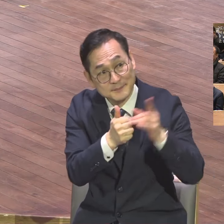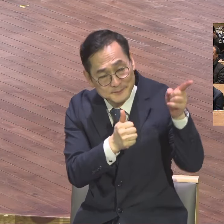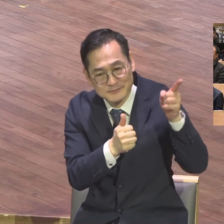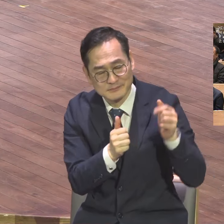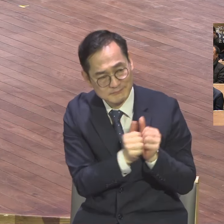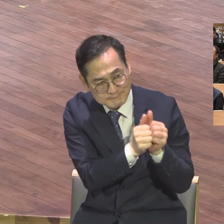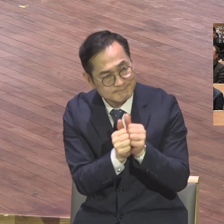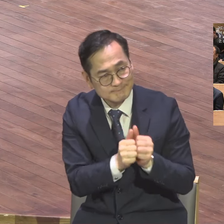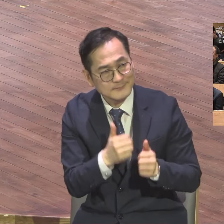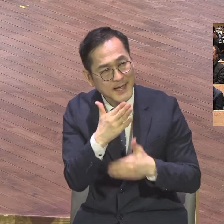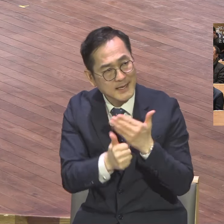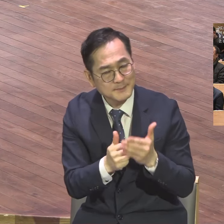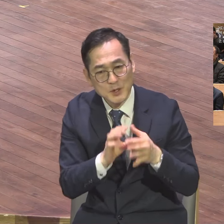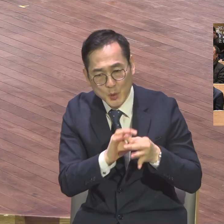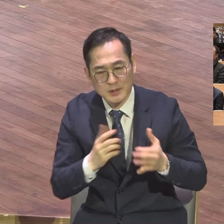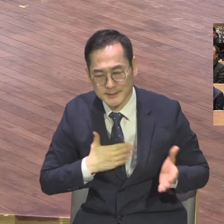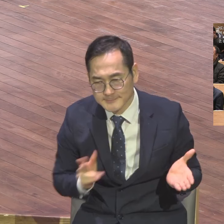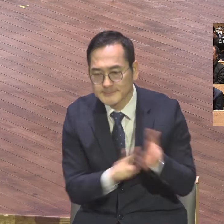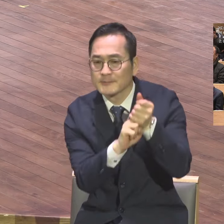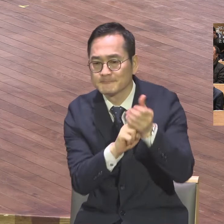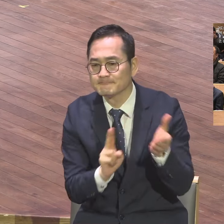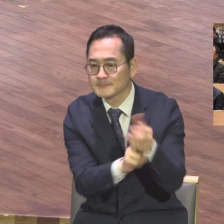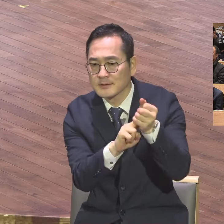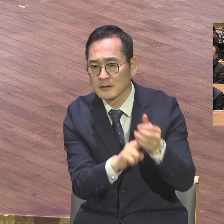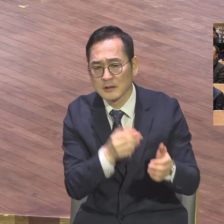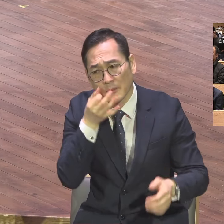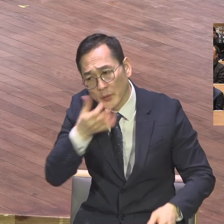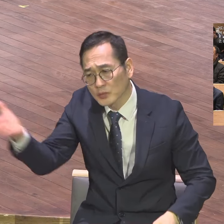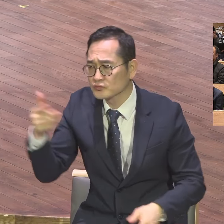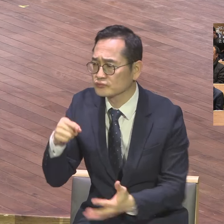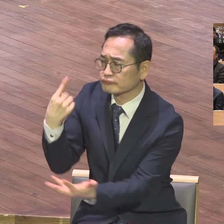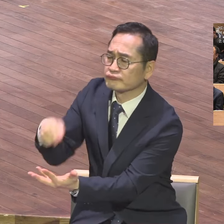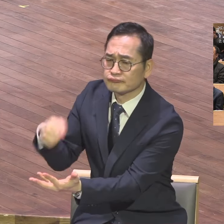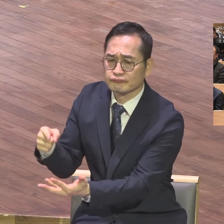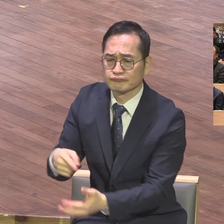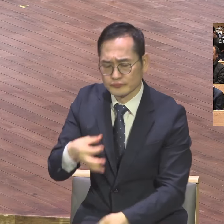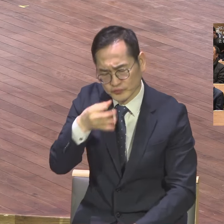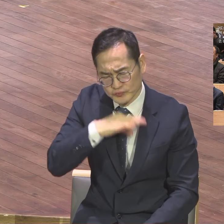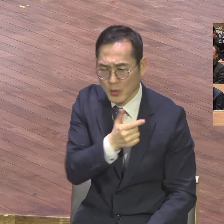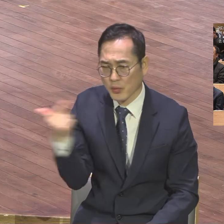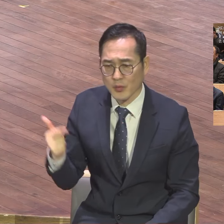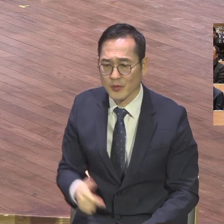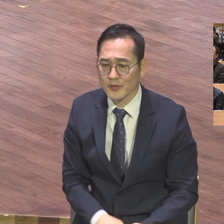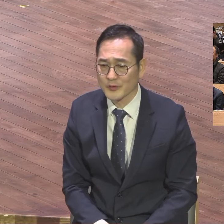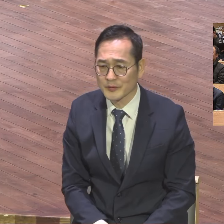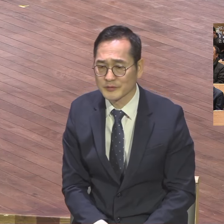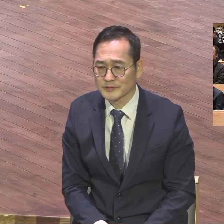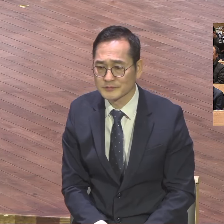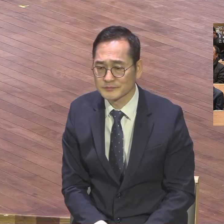여름을 통해서 여름을 자랑할 게 없어요 여름을 통해서 여름을 통해 역사하신 그분의 하신 일을 듣고 싶은 겁니다